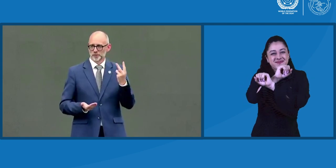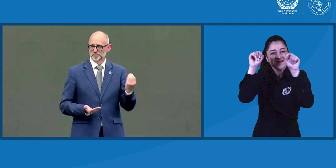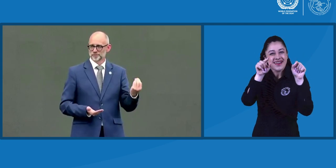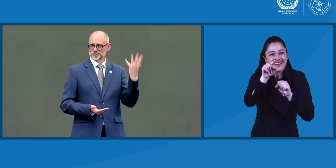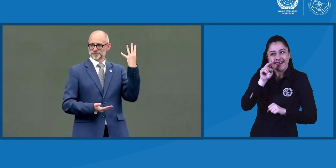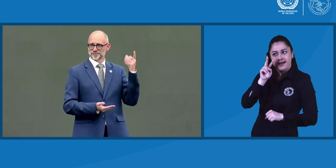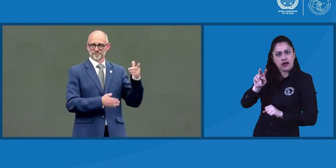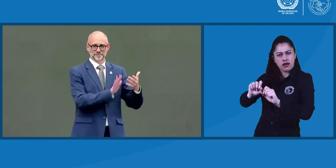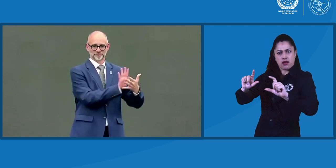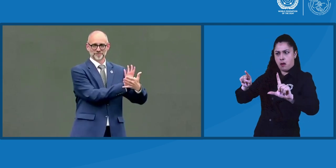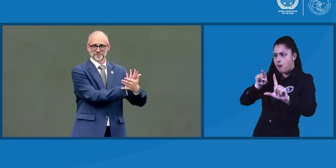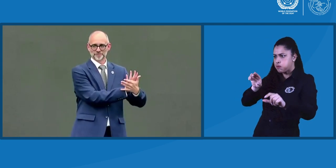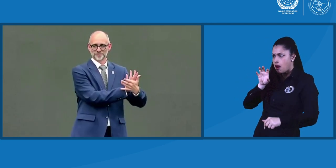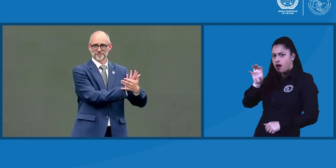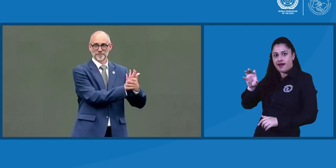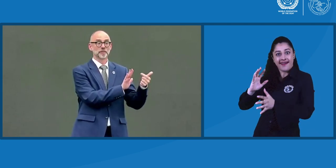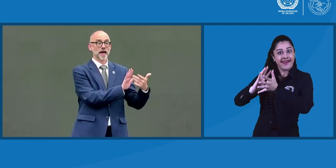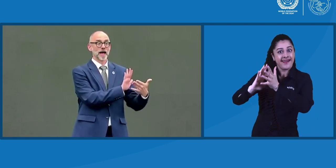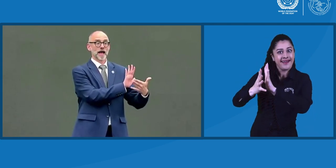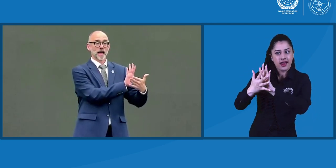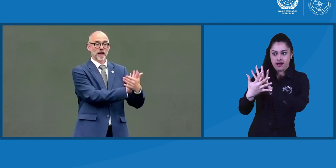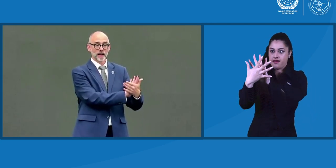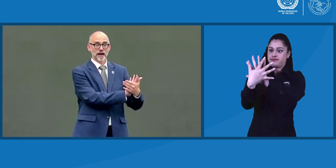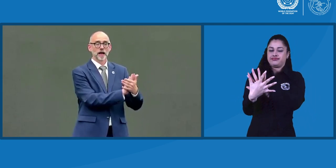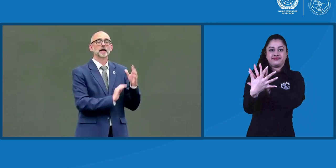Hoy, en horas de la mañana, fue proyectado y pudieron verlo.